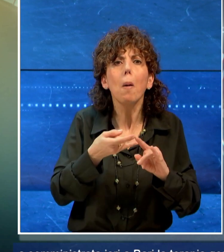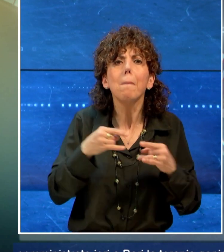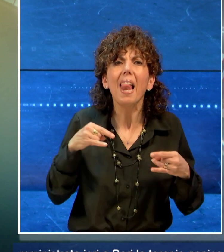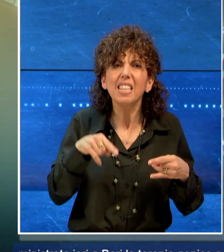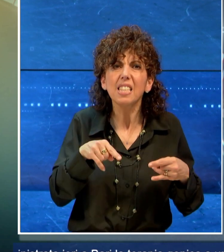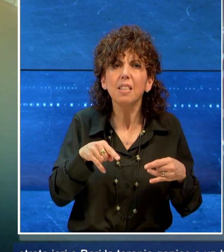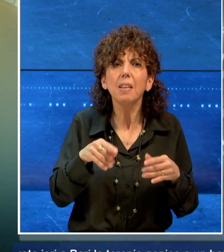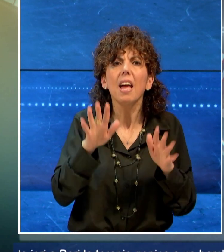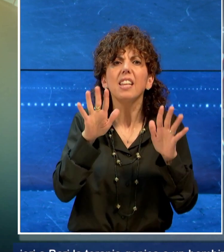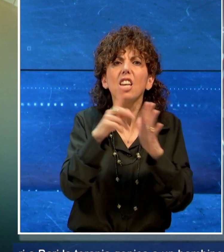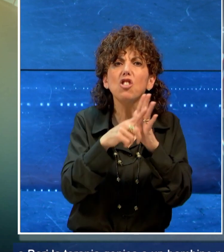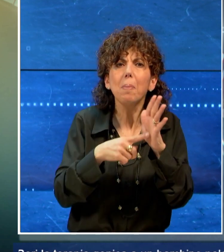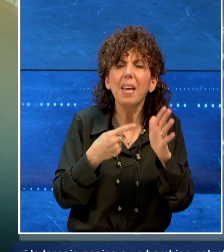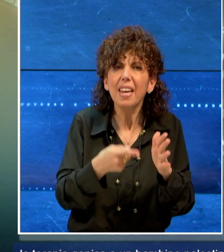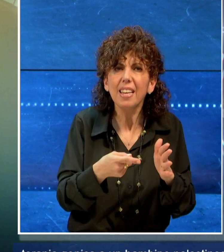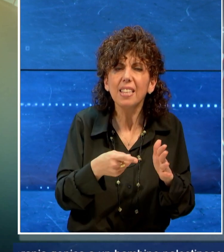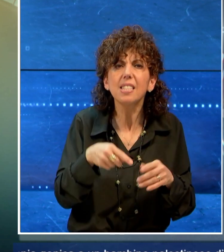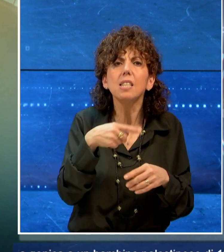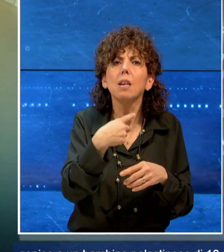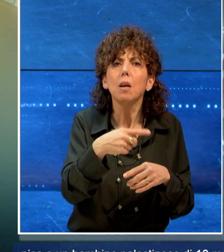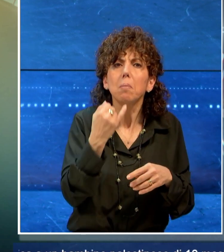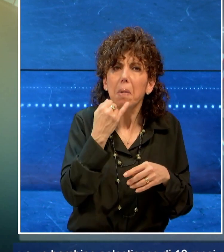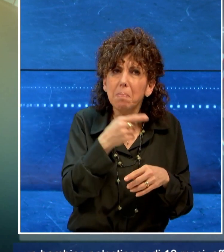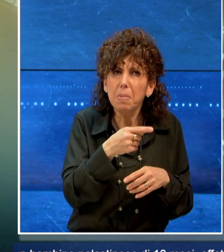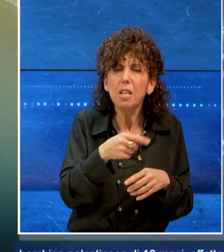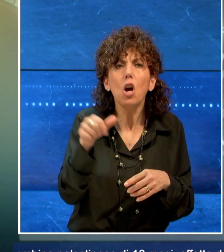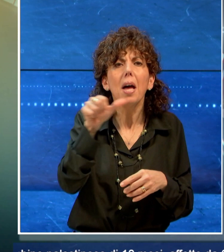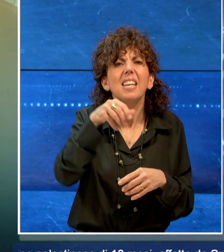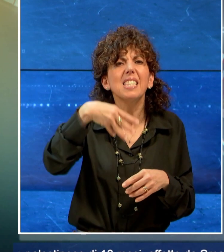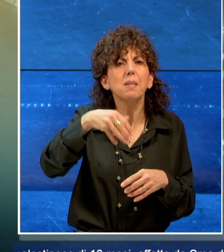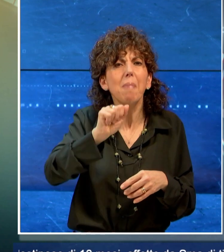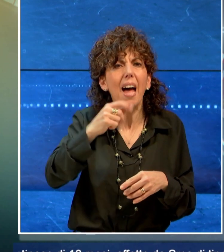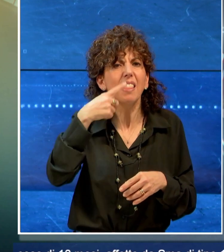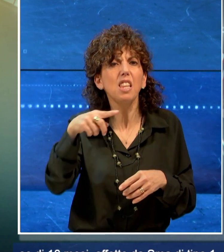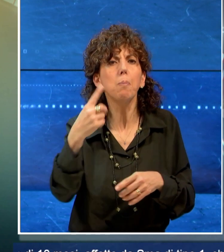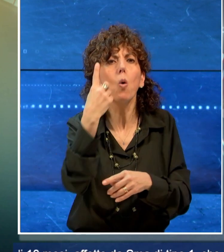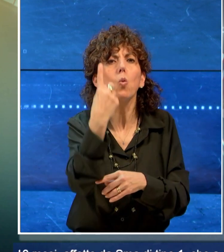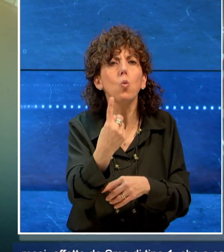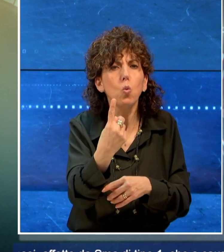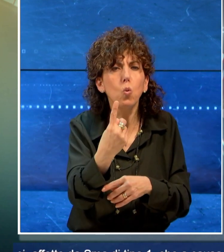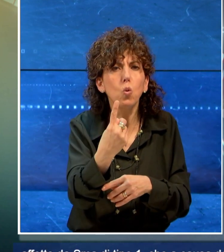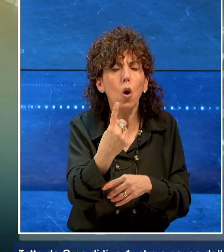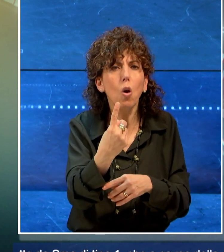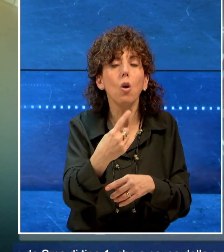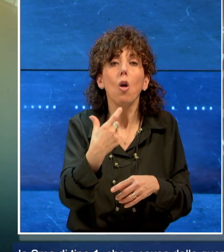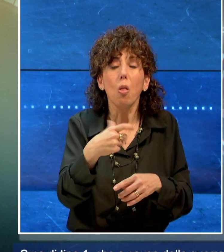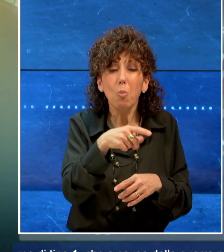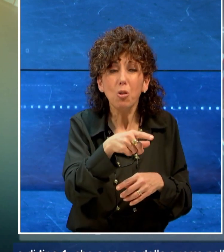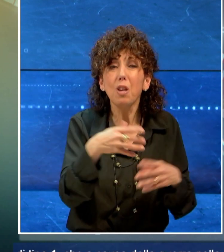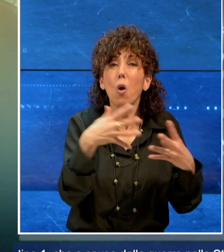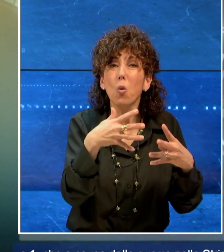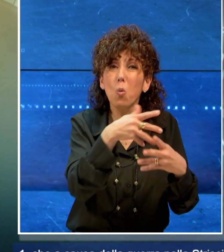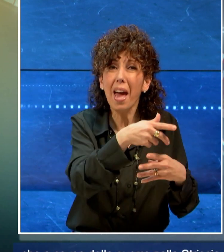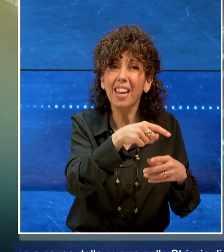mesi affetto da SMA di tipo 1. che a causa della guerra